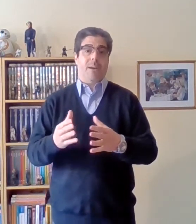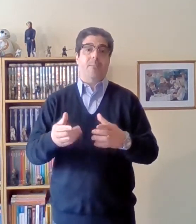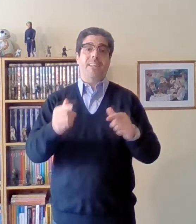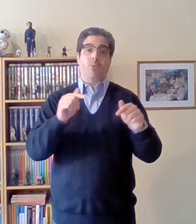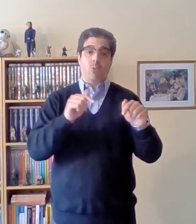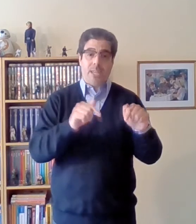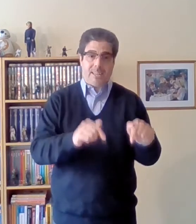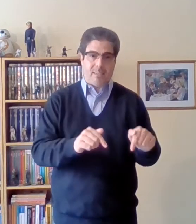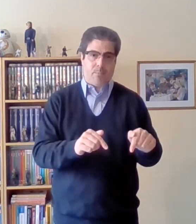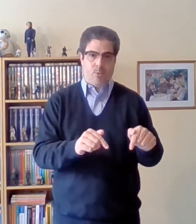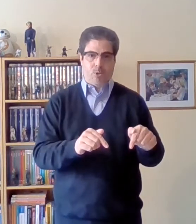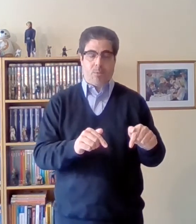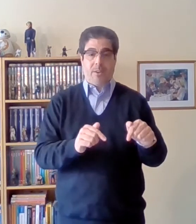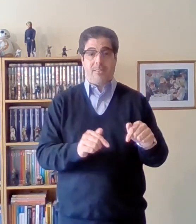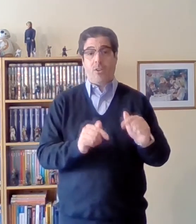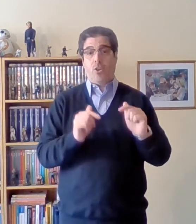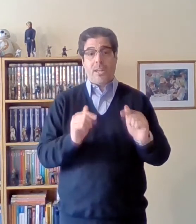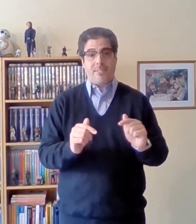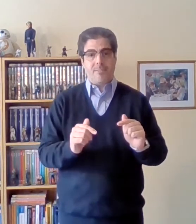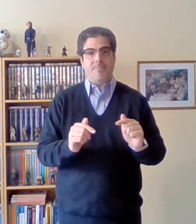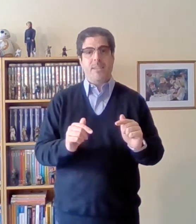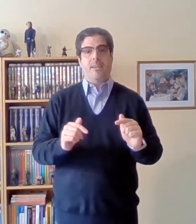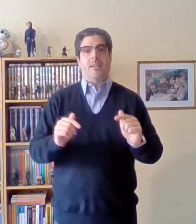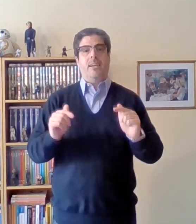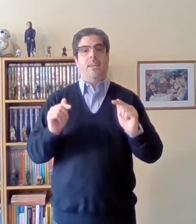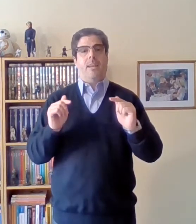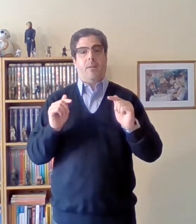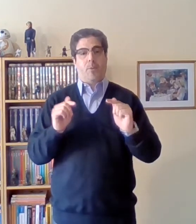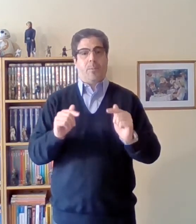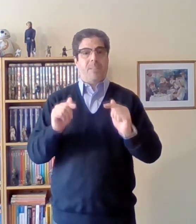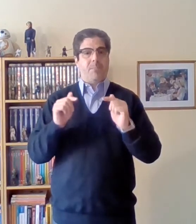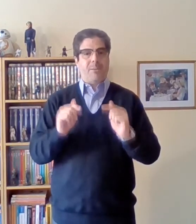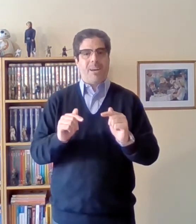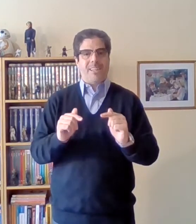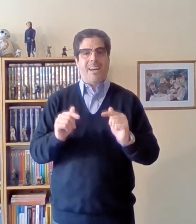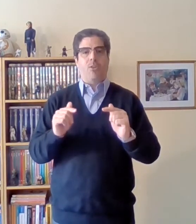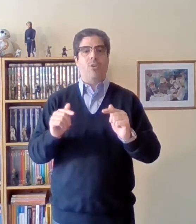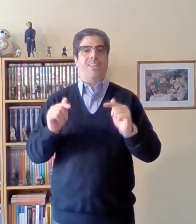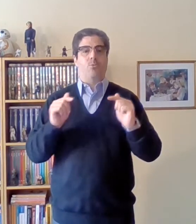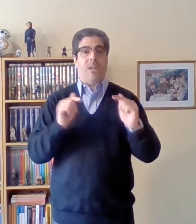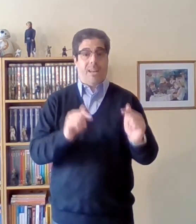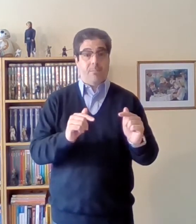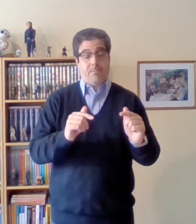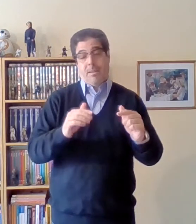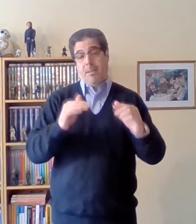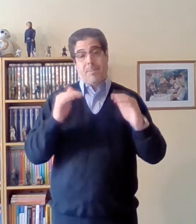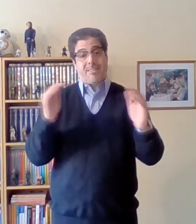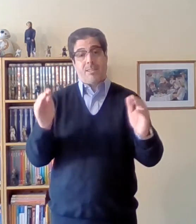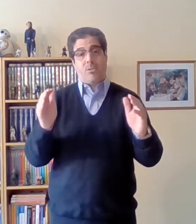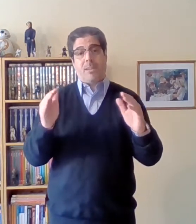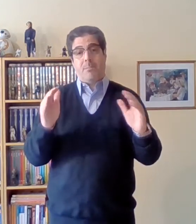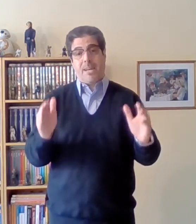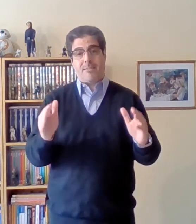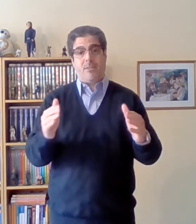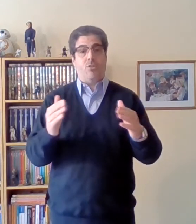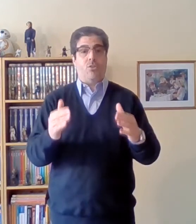va a discutir ese punto, porque va a decir, no es la propiedad privada algo natural, empezando que Marx no